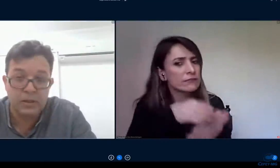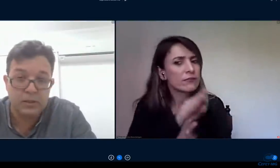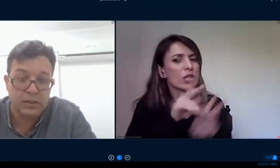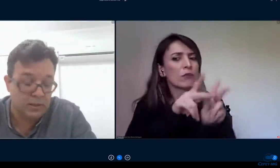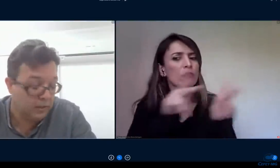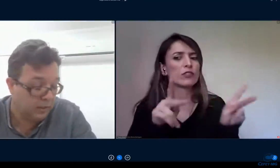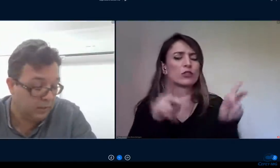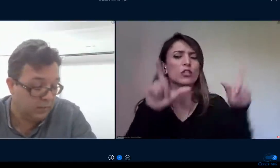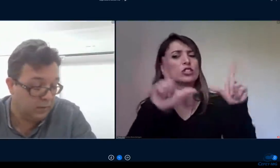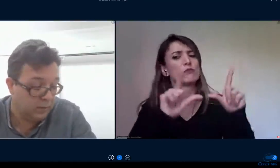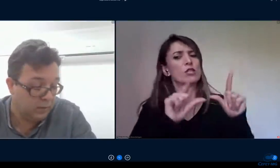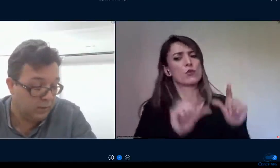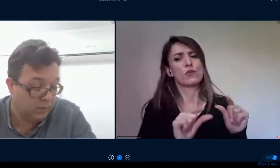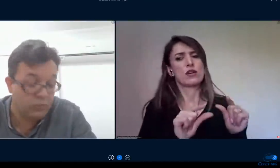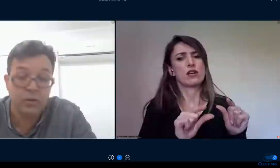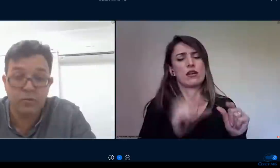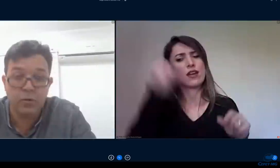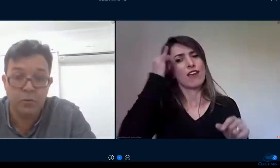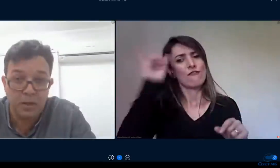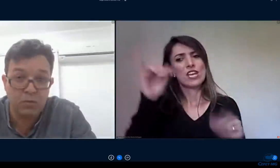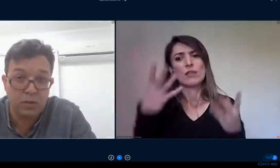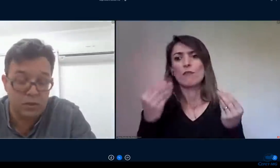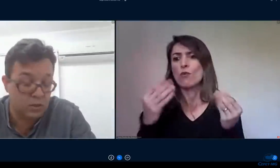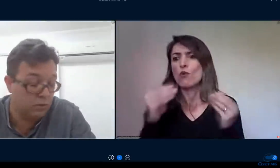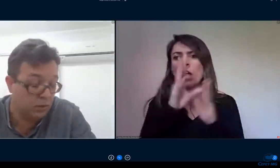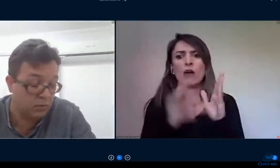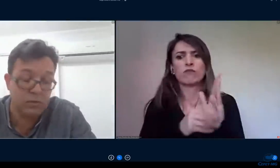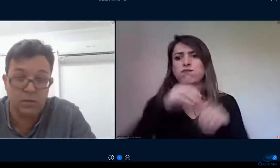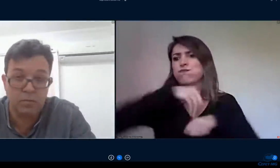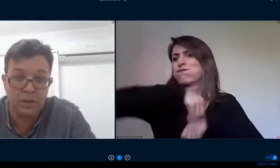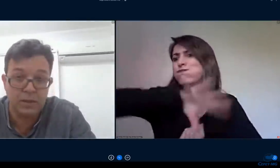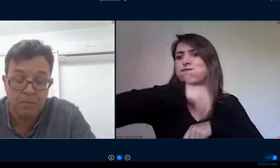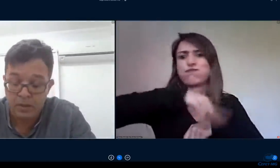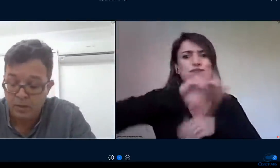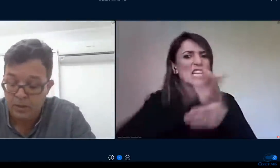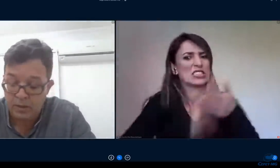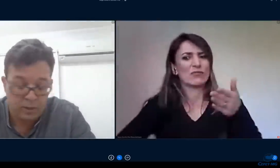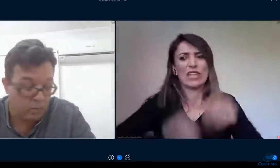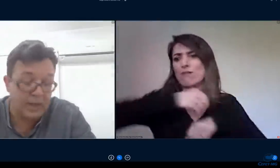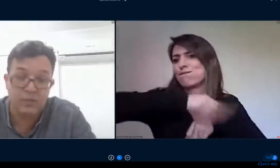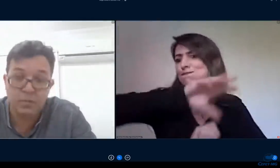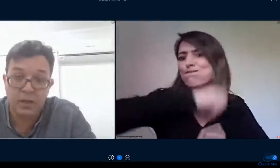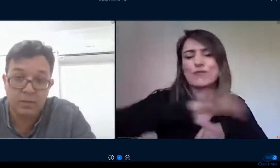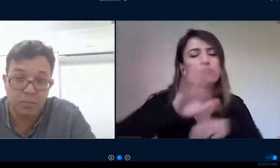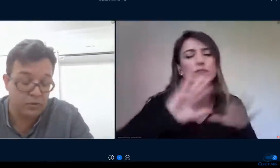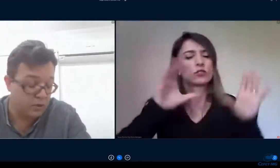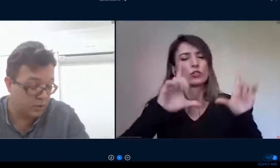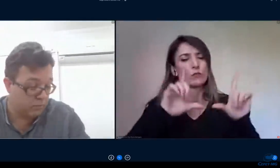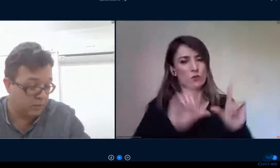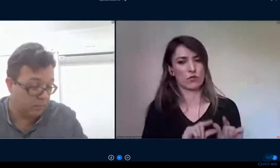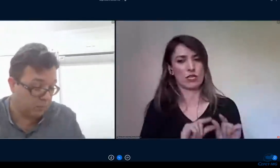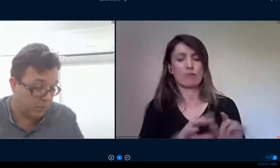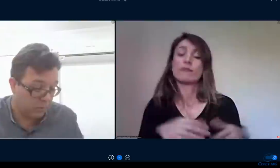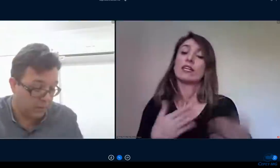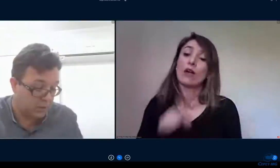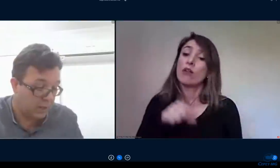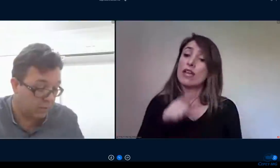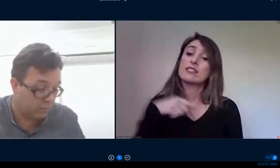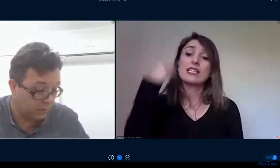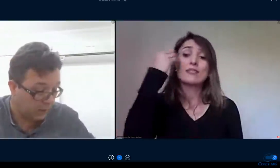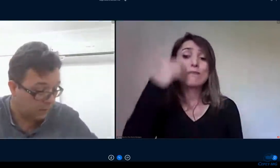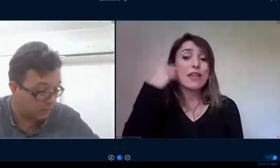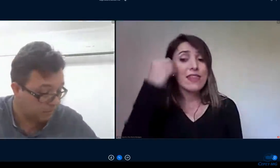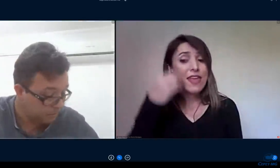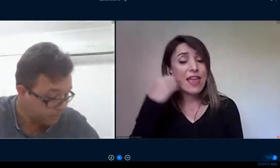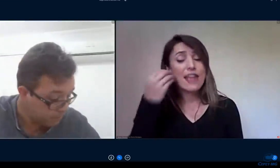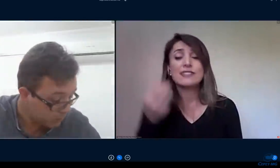foi importante e foi fomos bem sucedido nisso então é uma é um relato experiência positivo que temos para compartilhar